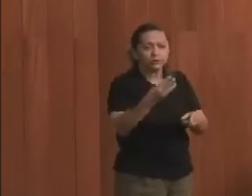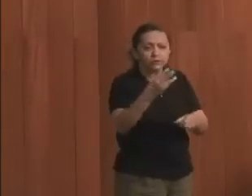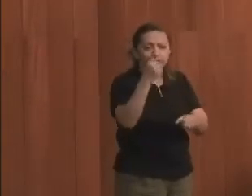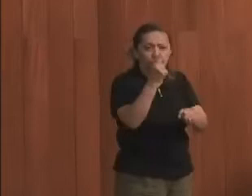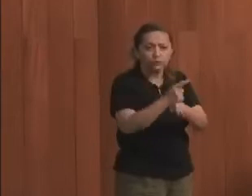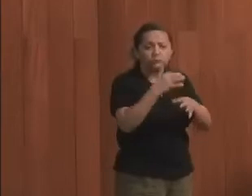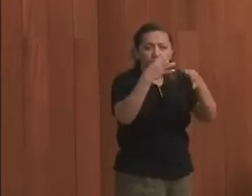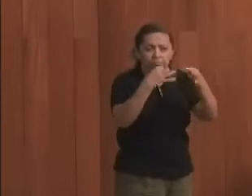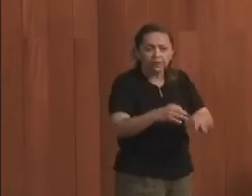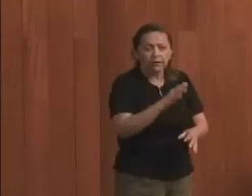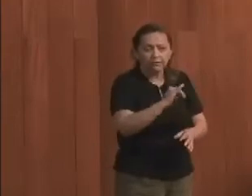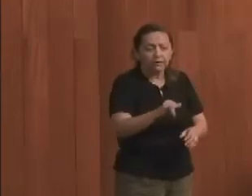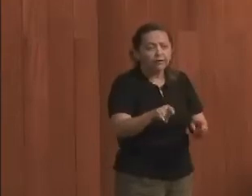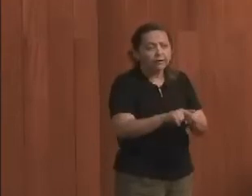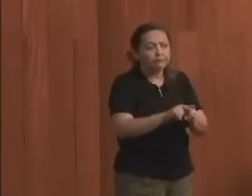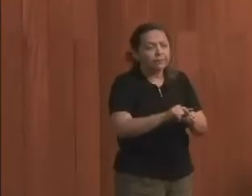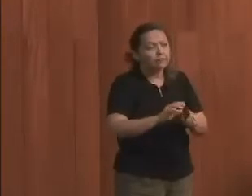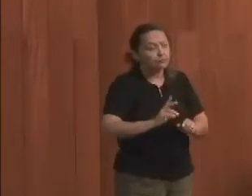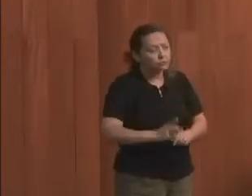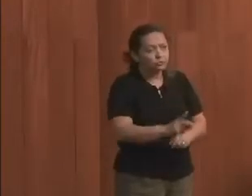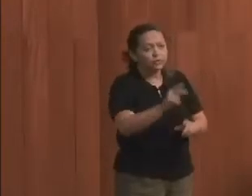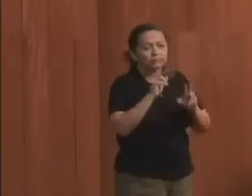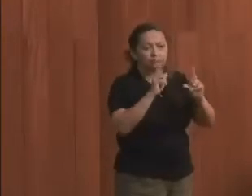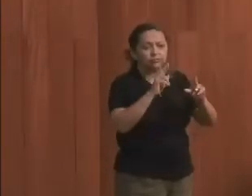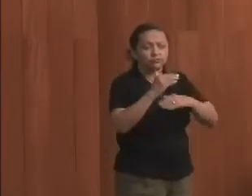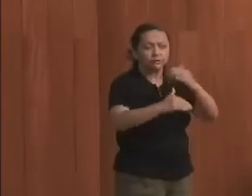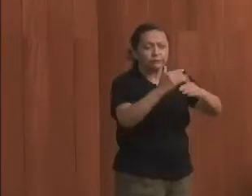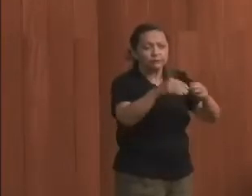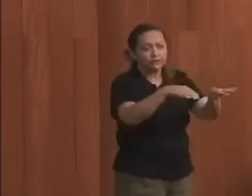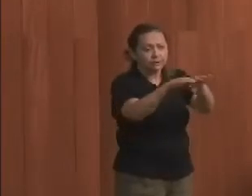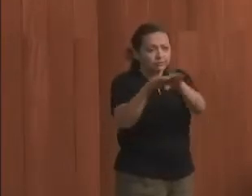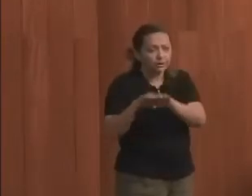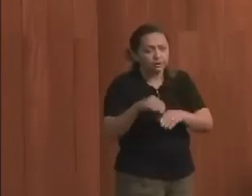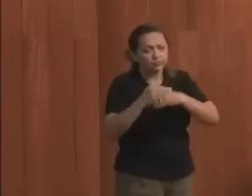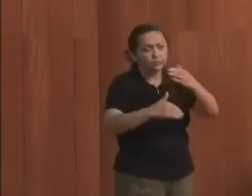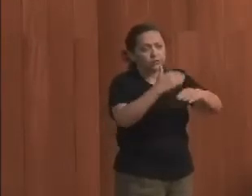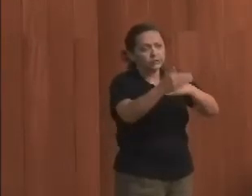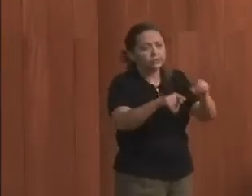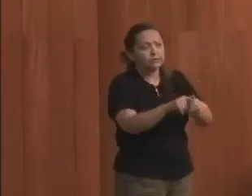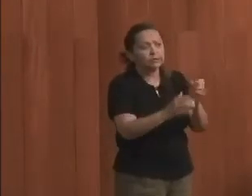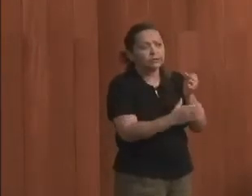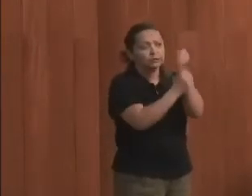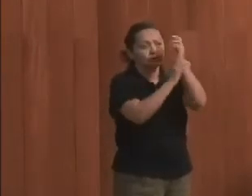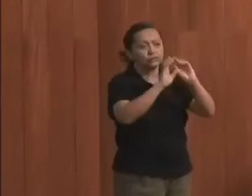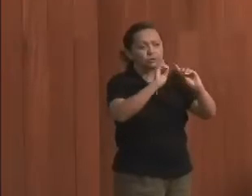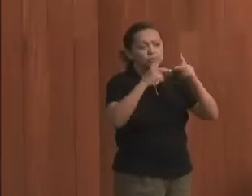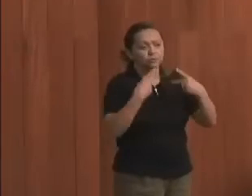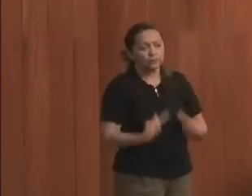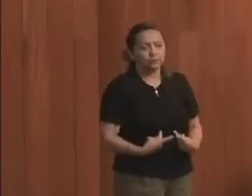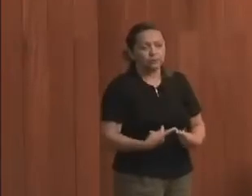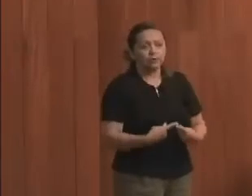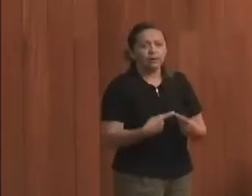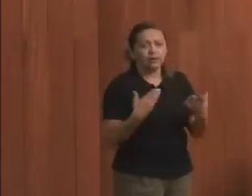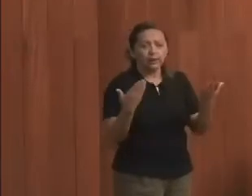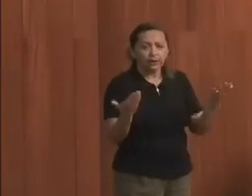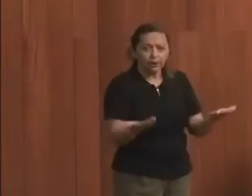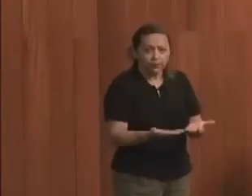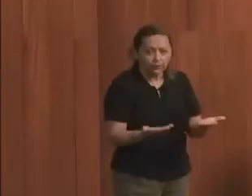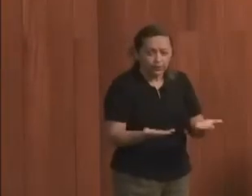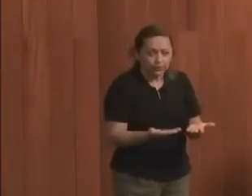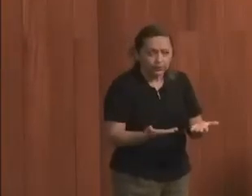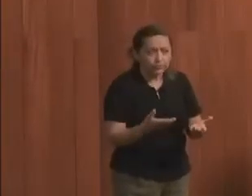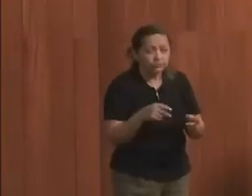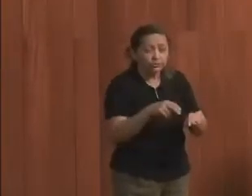sinalizar nessa perspectiva dos avanços democráticos, progressistas e na garantia dos direitos humanos. E, nesse sentido,